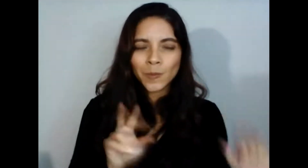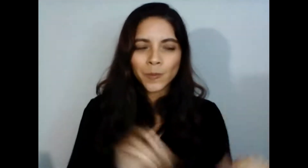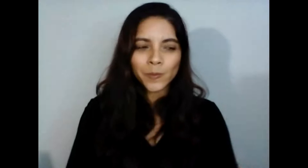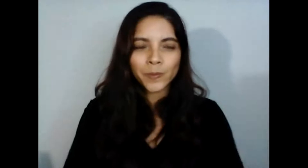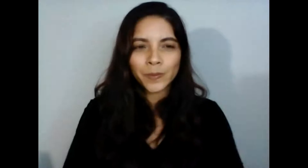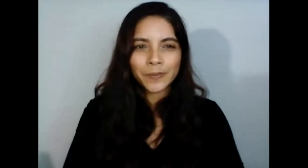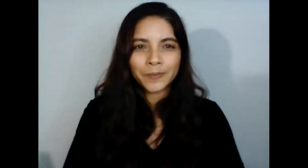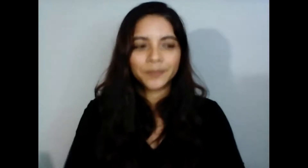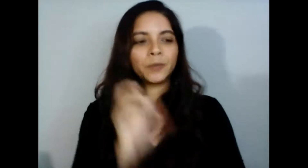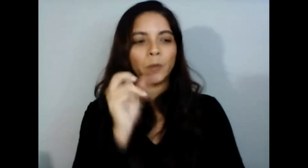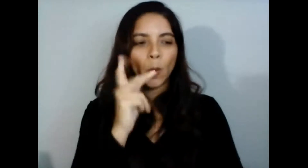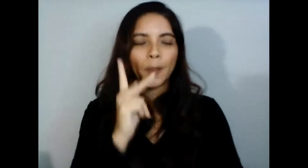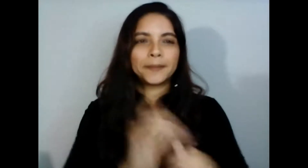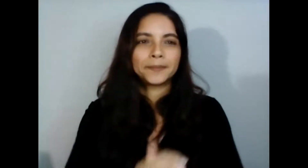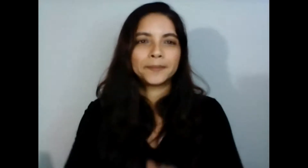Ok.